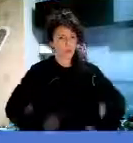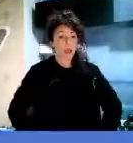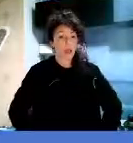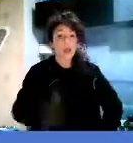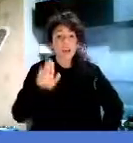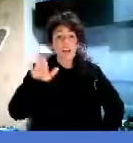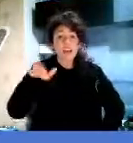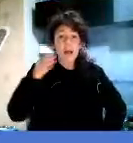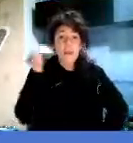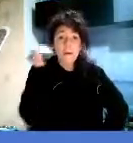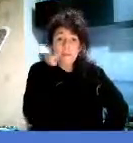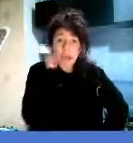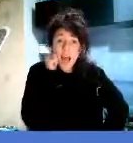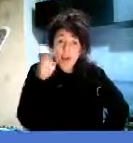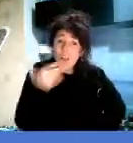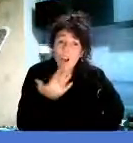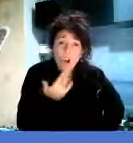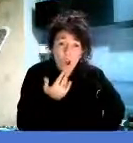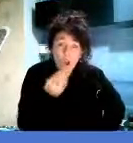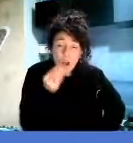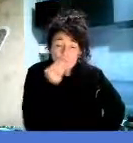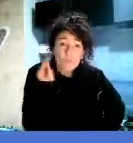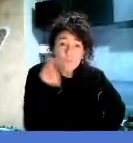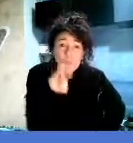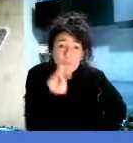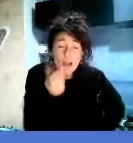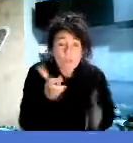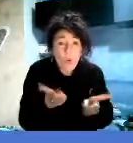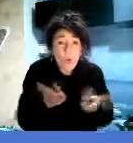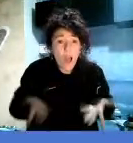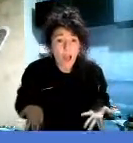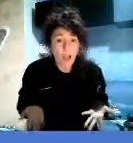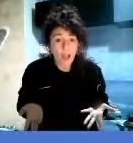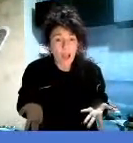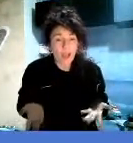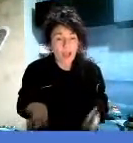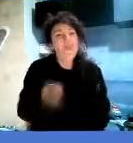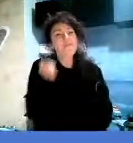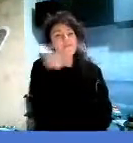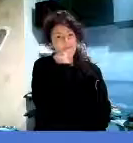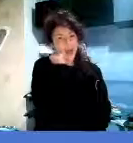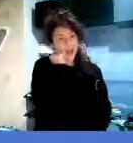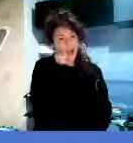E la mamma gli risponde di tutti i colori del mondo.